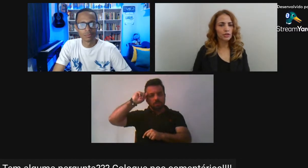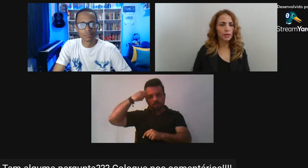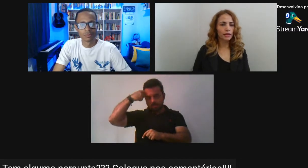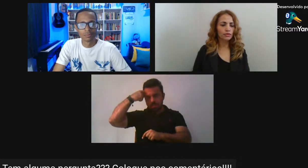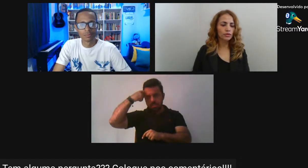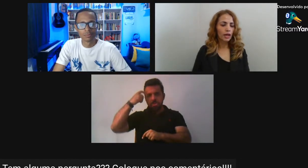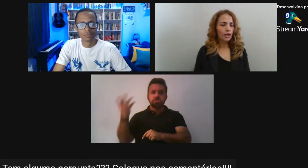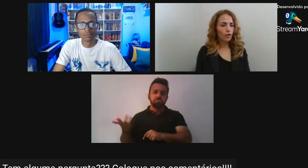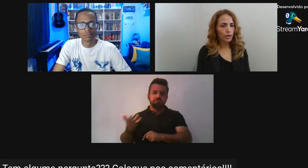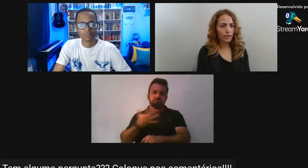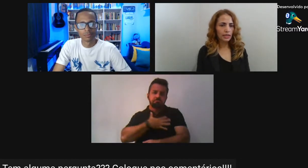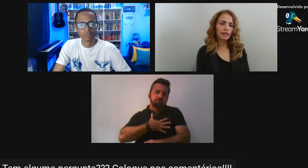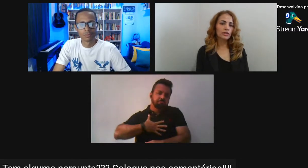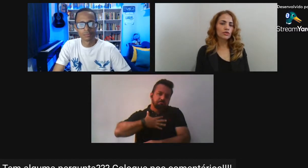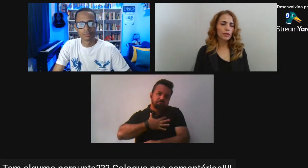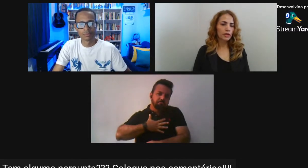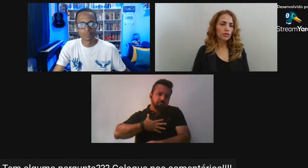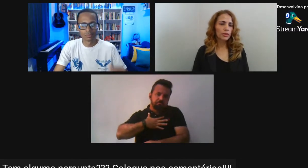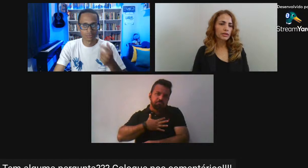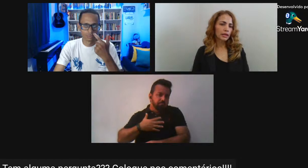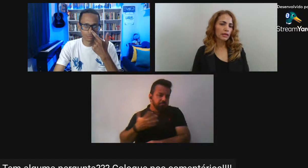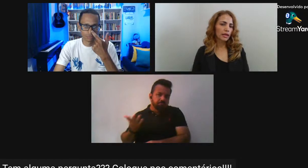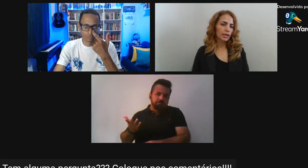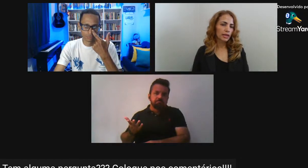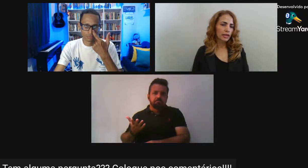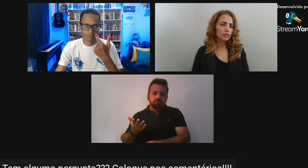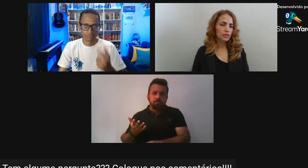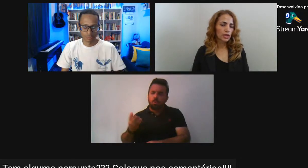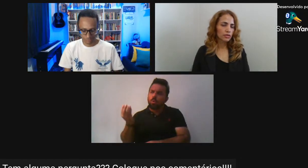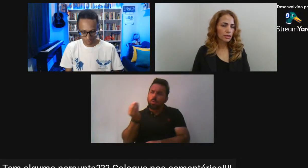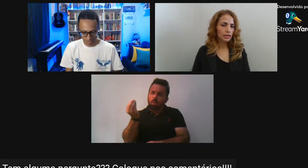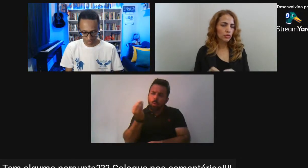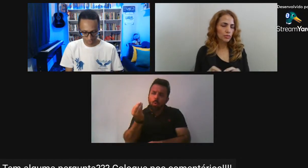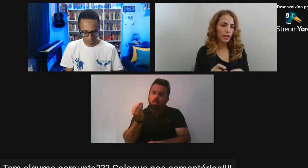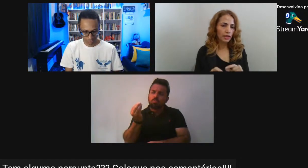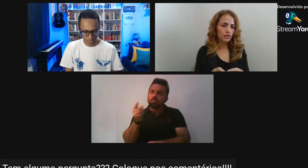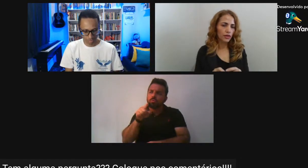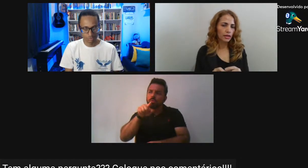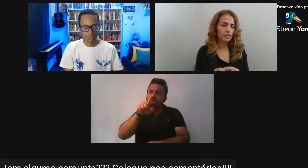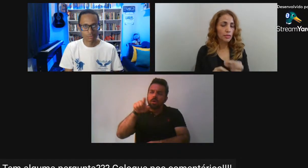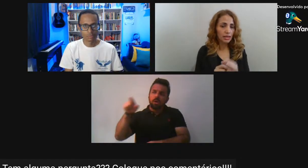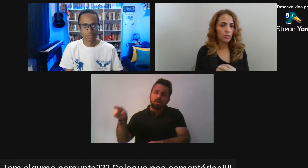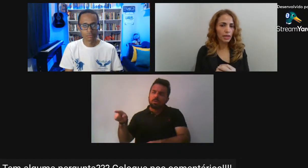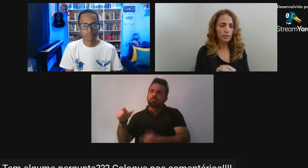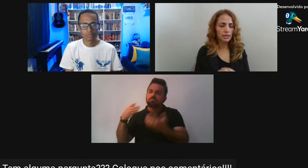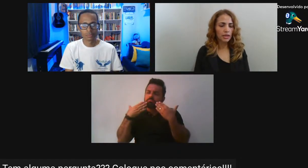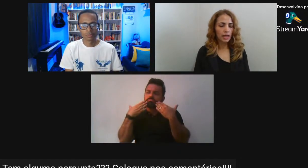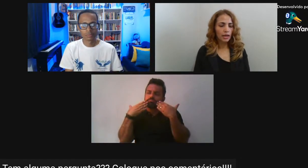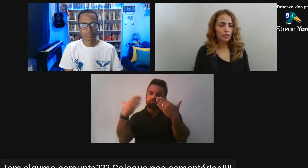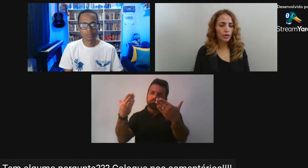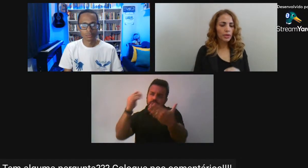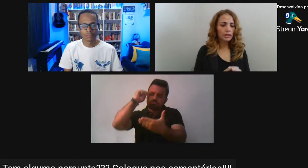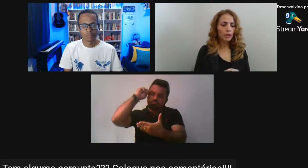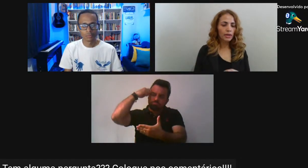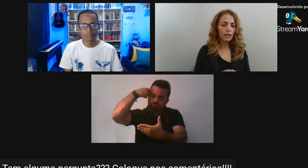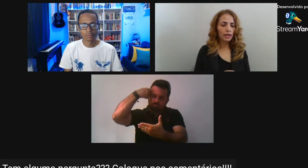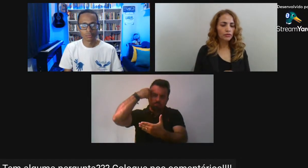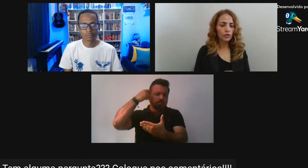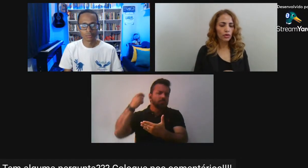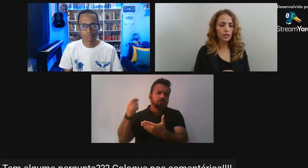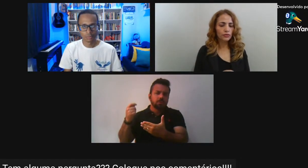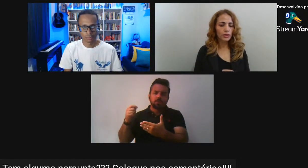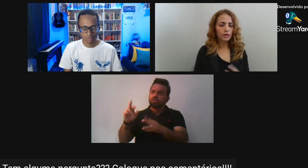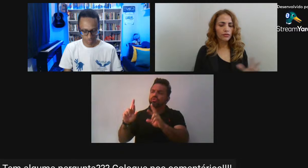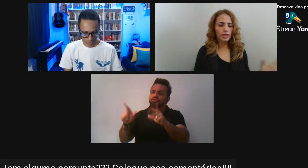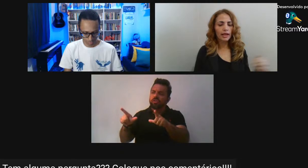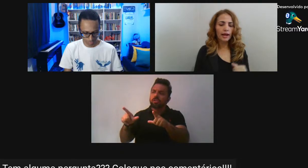de fotografia De brancos Como eram retratados Os brancos Como eram retratados Os negros Nas suas pequenas diferenças Mas eram mínimas Porque o Militão Ele era